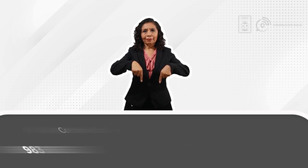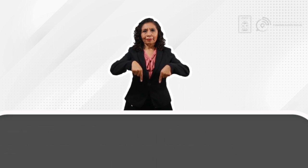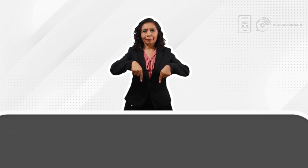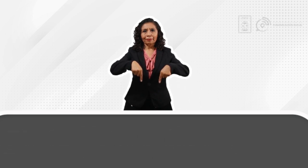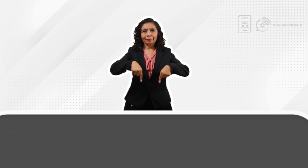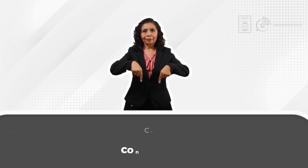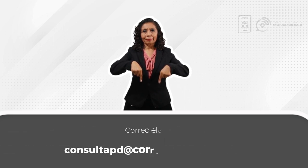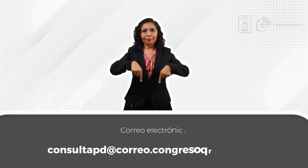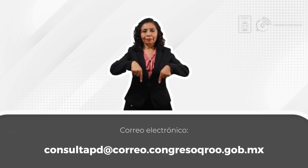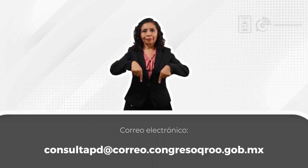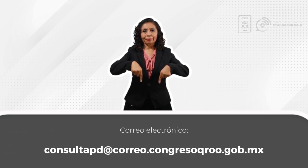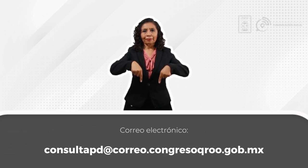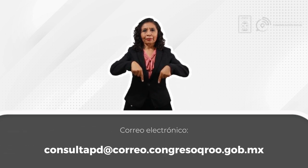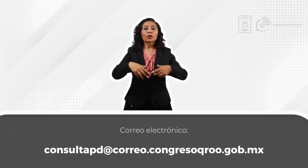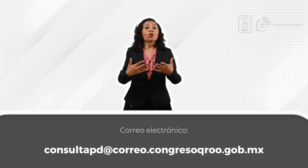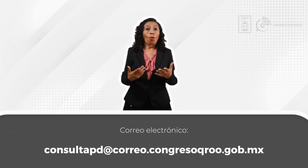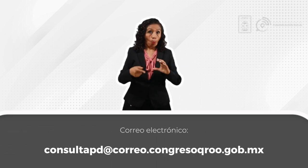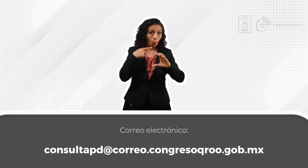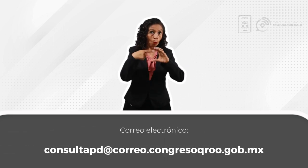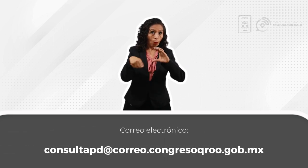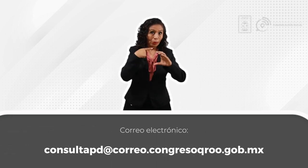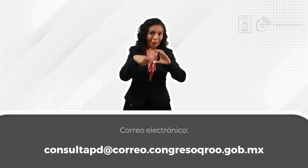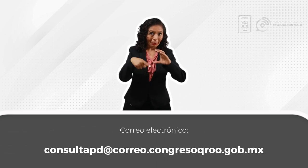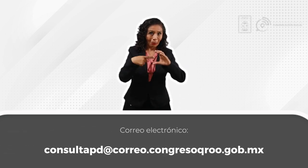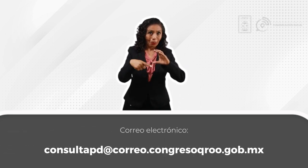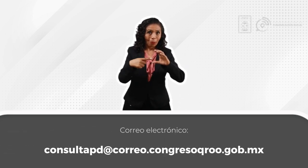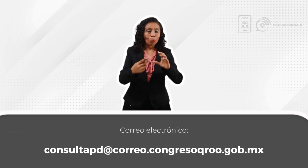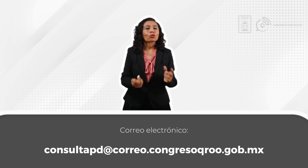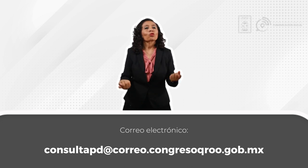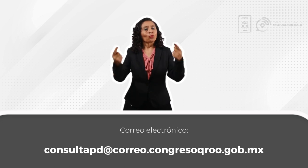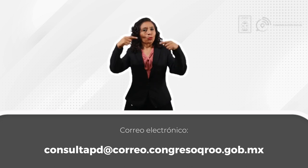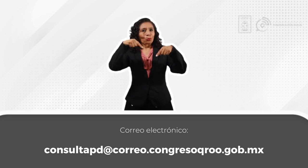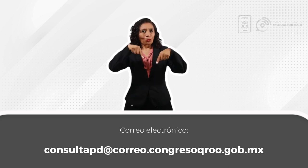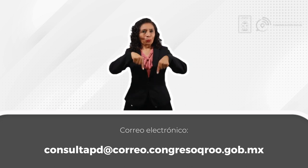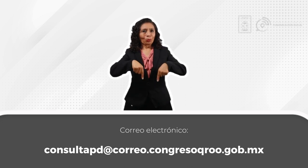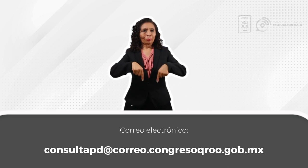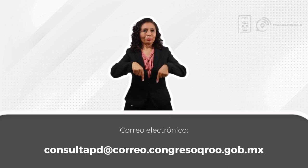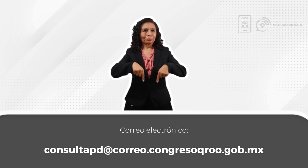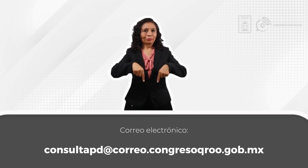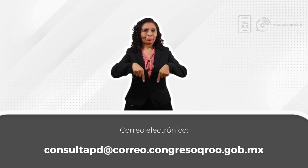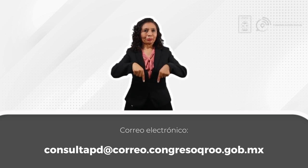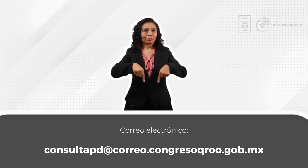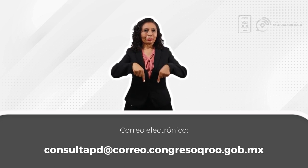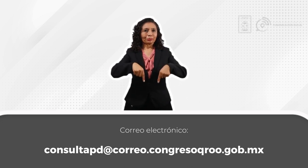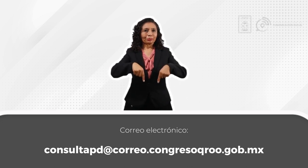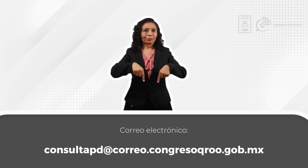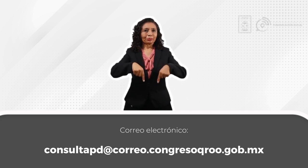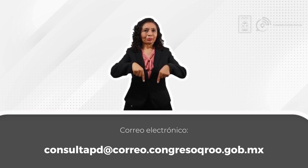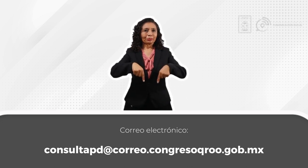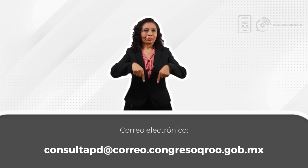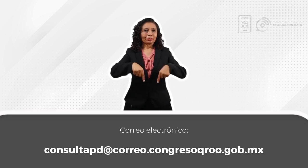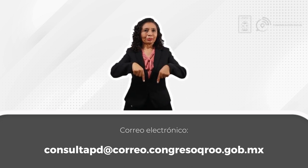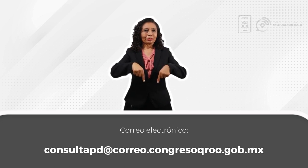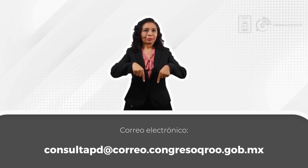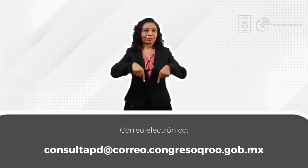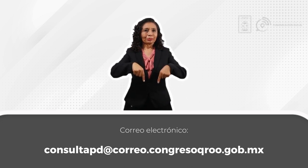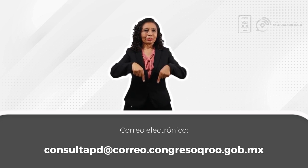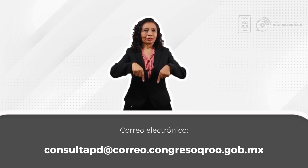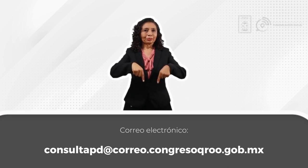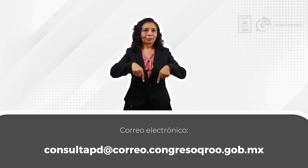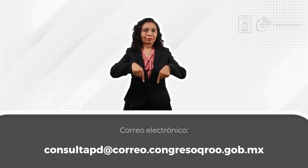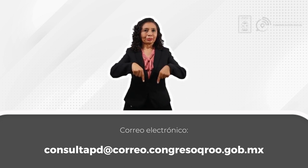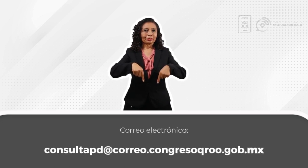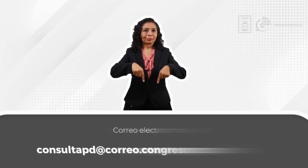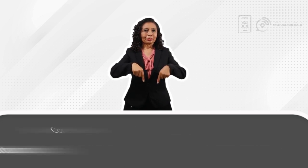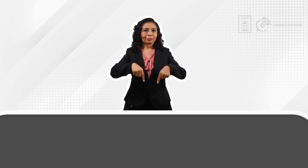o al correo electrónico consulta pd.correo.congresoqroo.gov